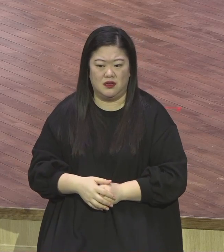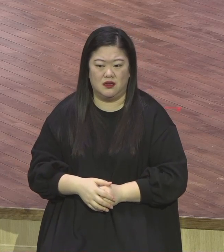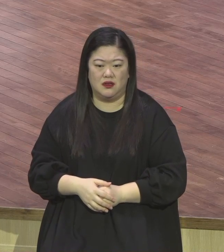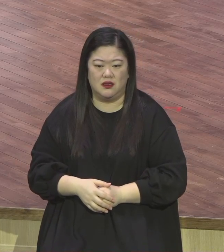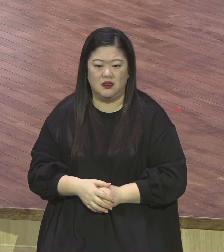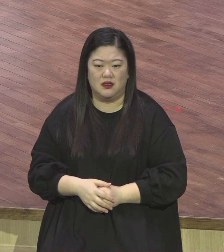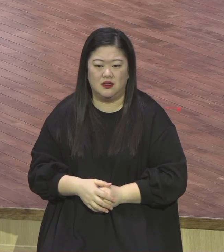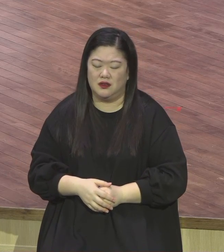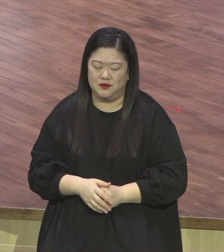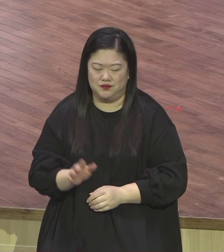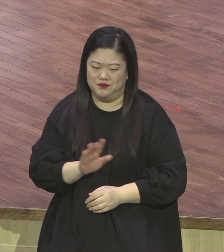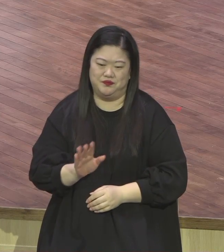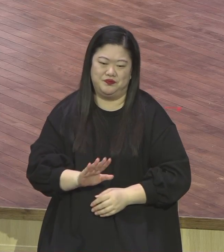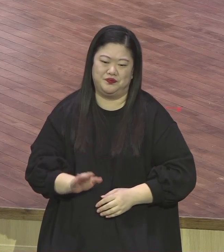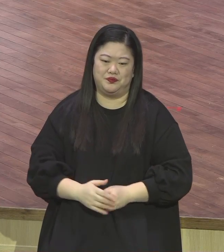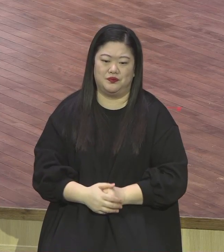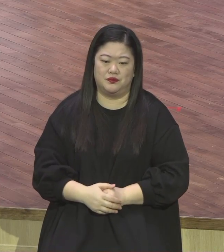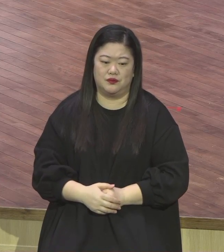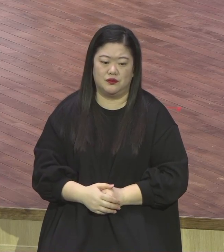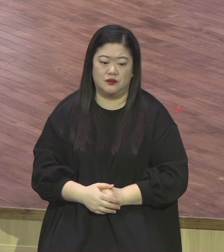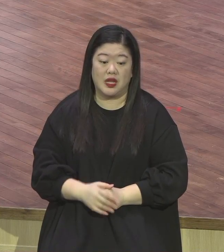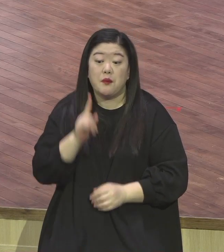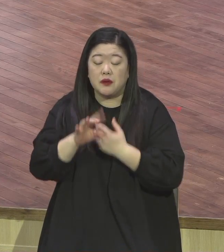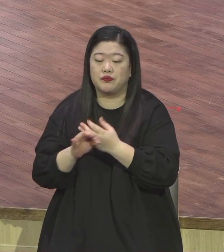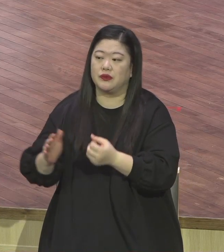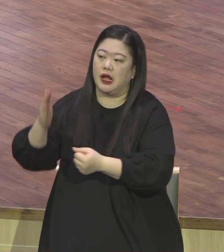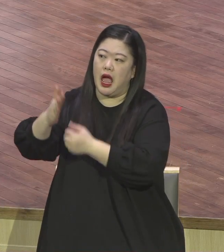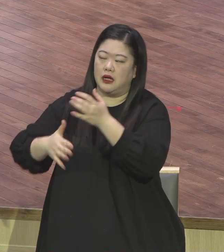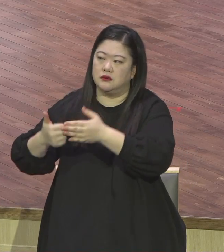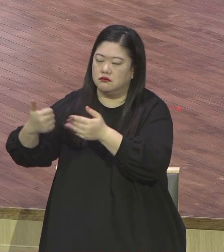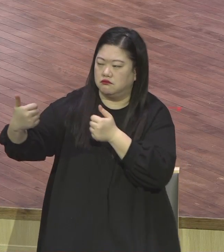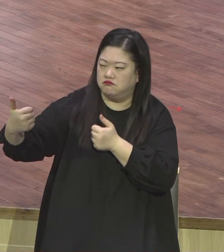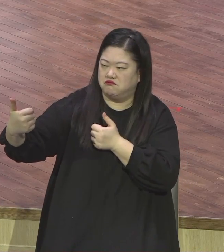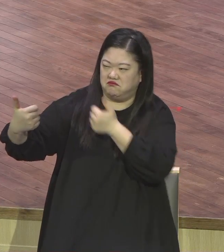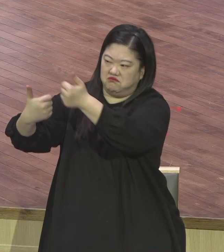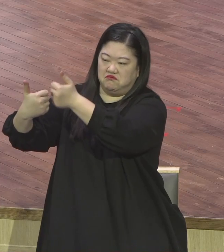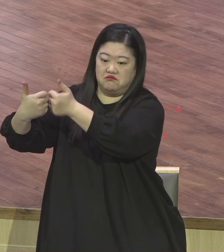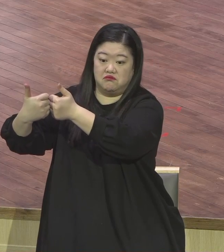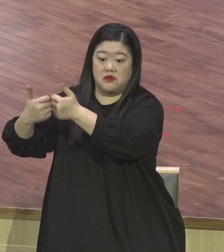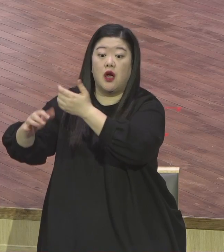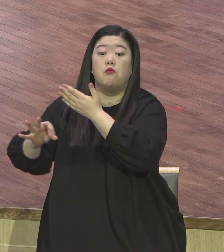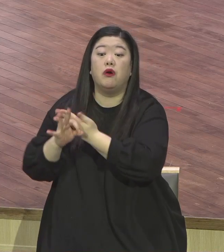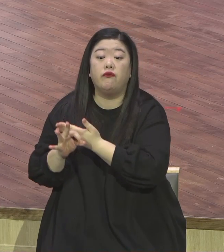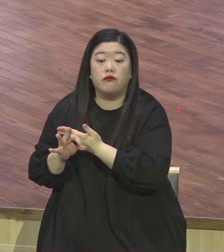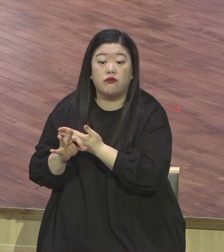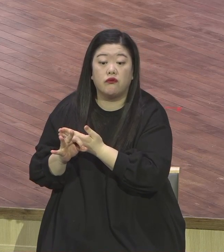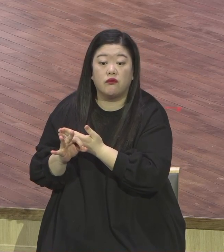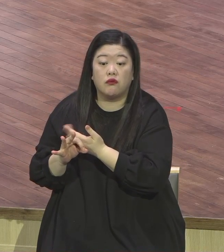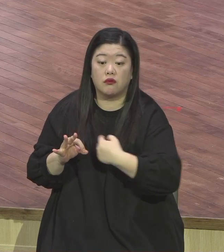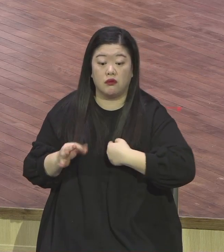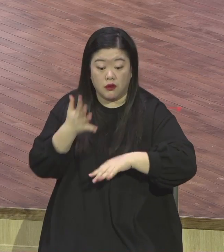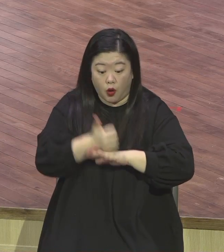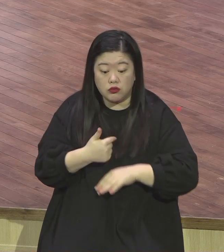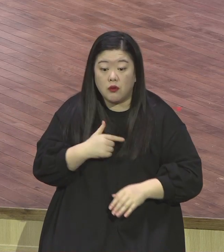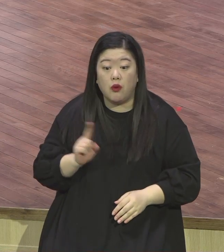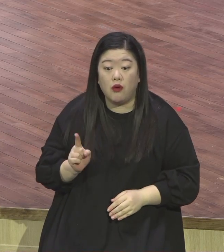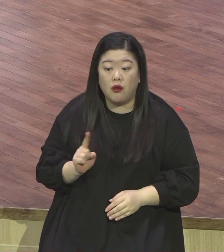그렇게 살면 어떻게 되냐 교회 안에서도 불신자는 말할 것도 없고 정식형제 사회문화 예술